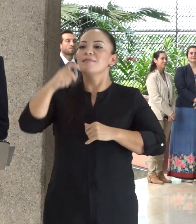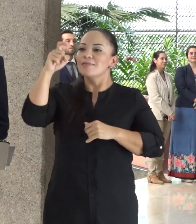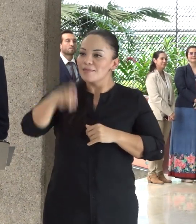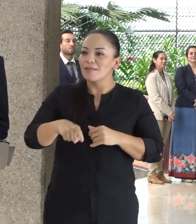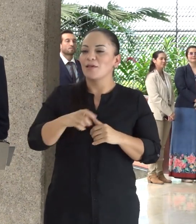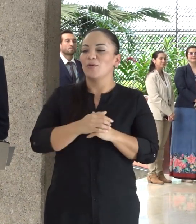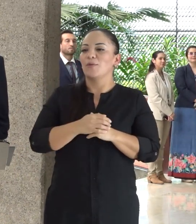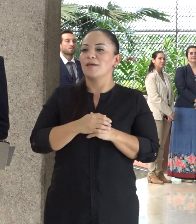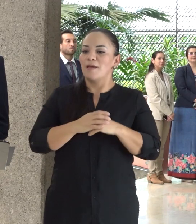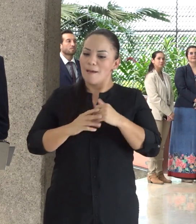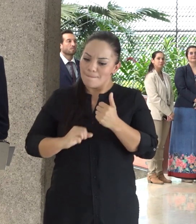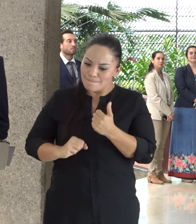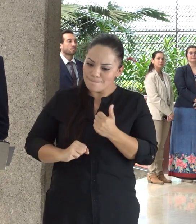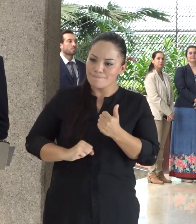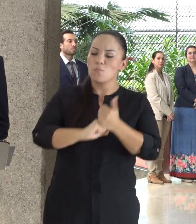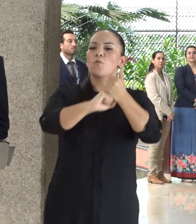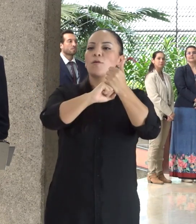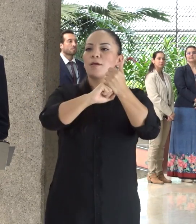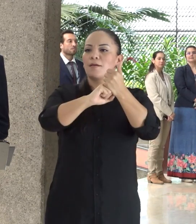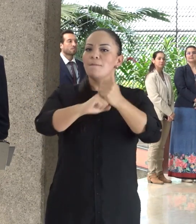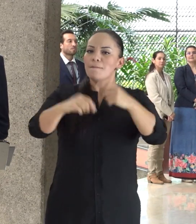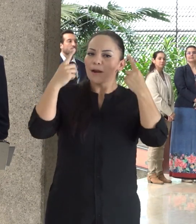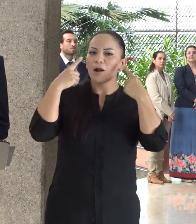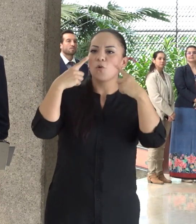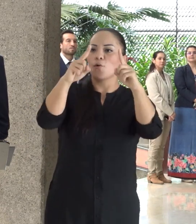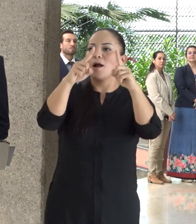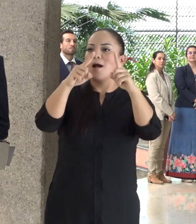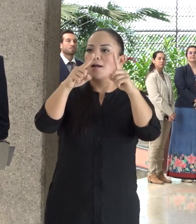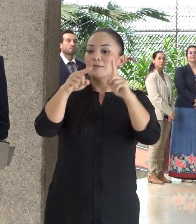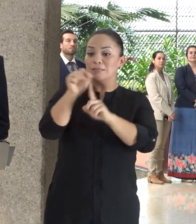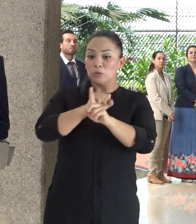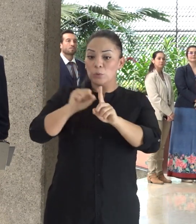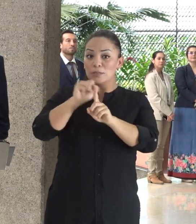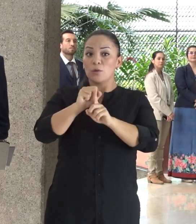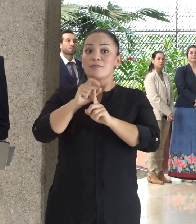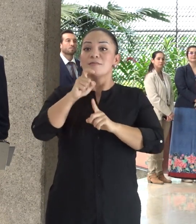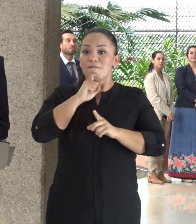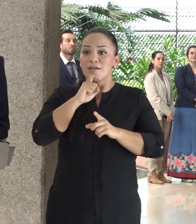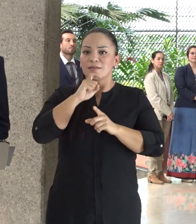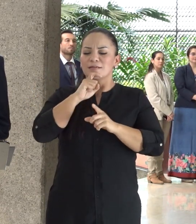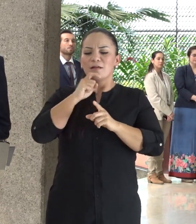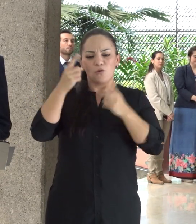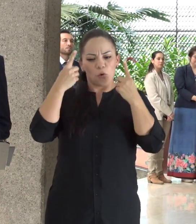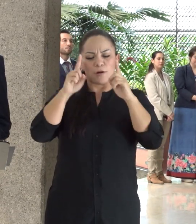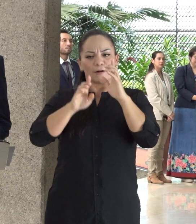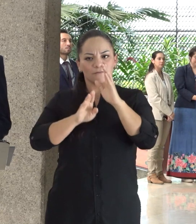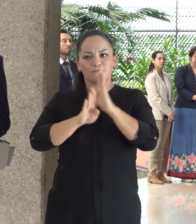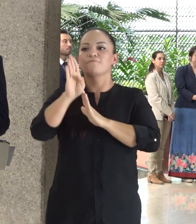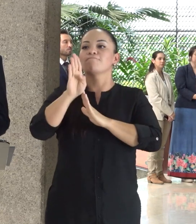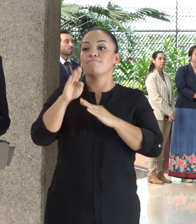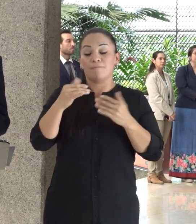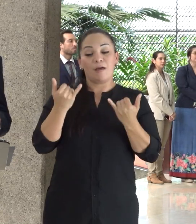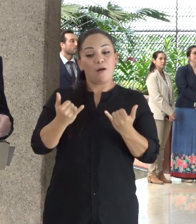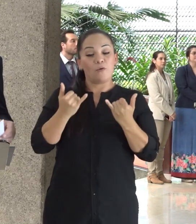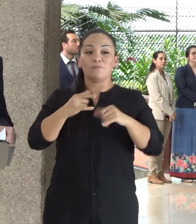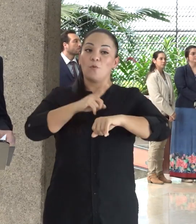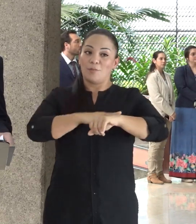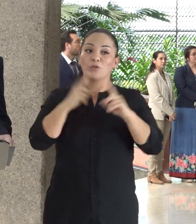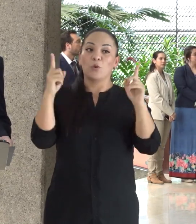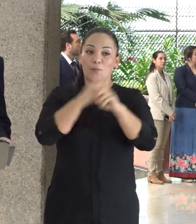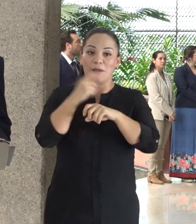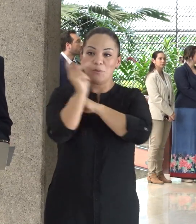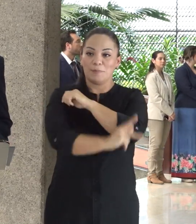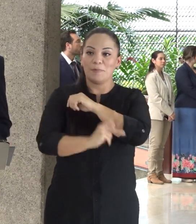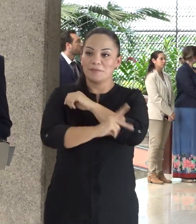ser el empuje que nos saque de esta situación tan complicada en la que se encuentra el país.